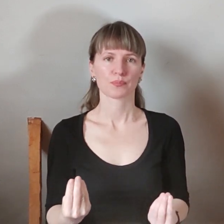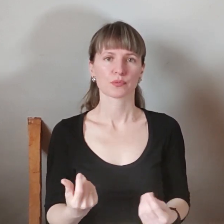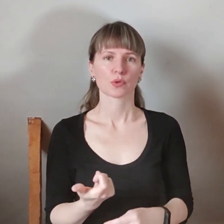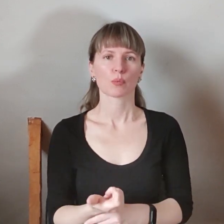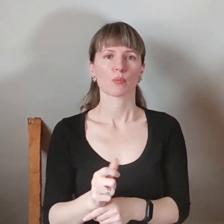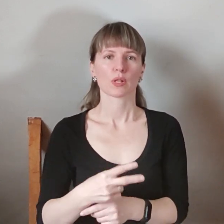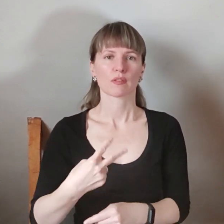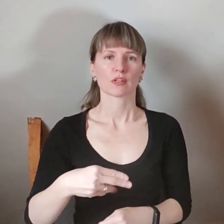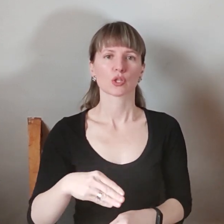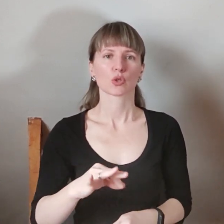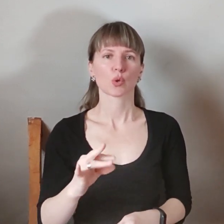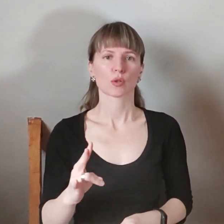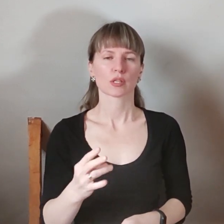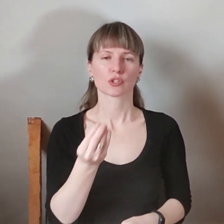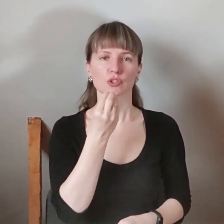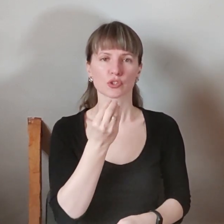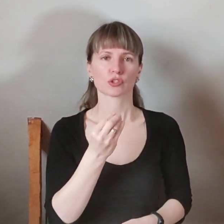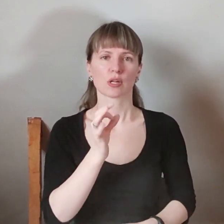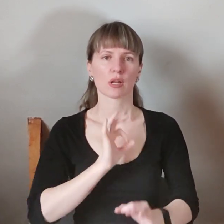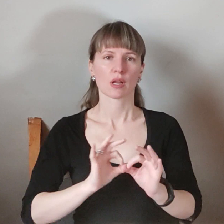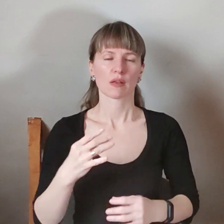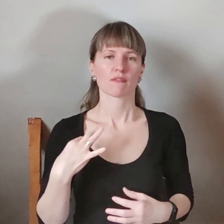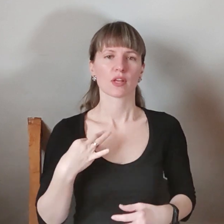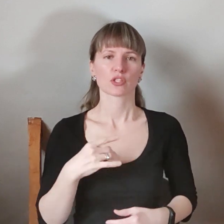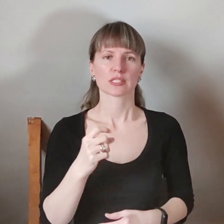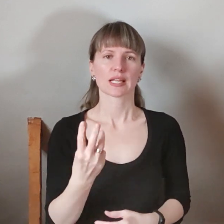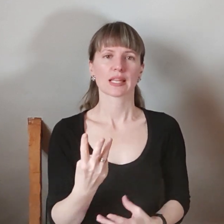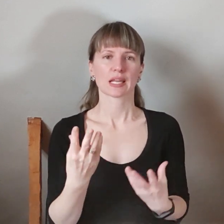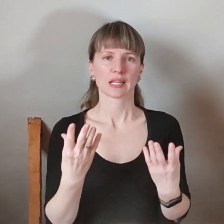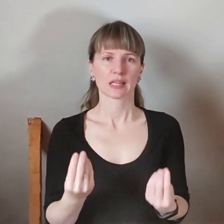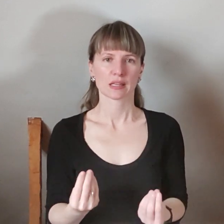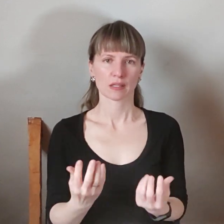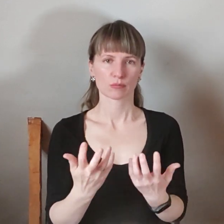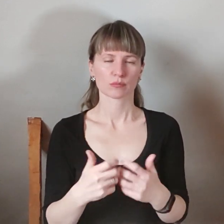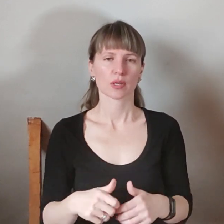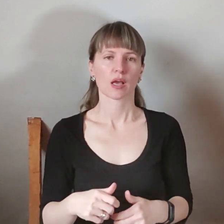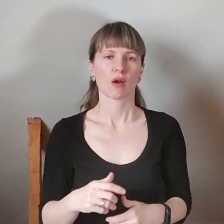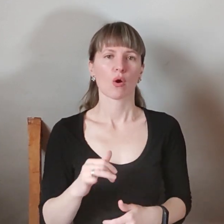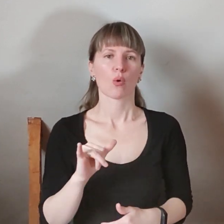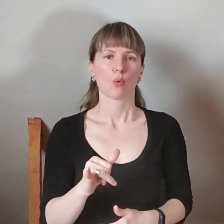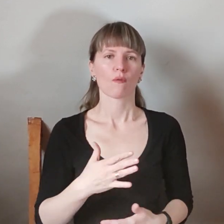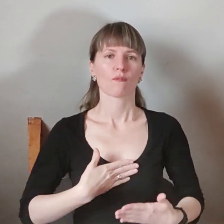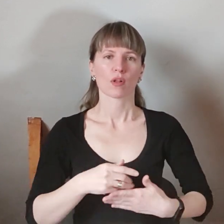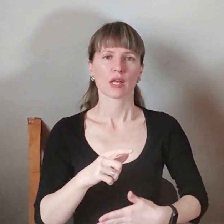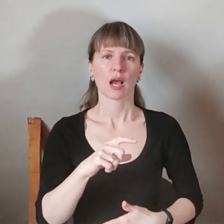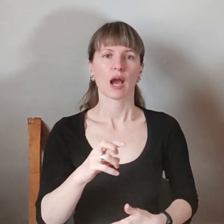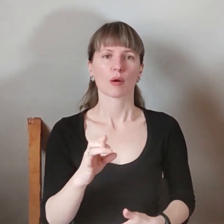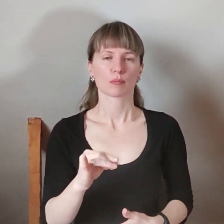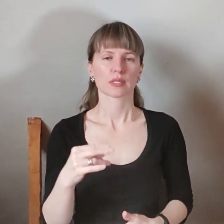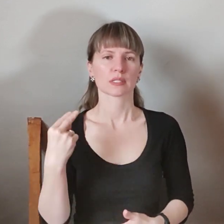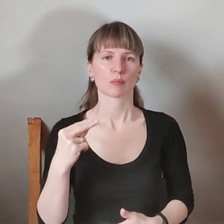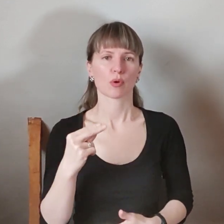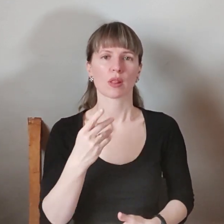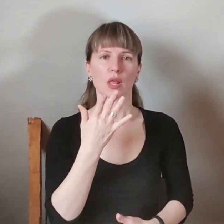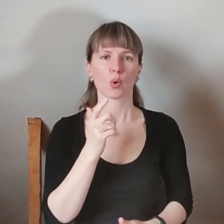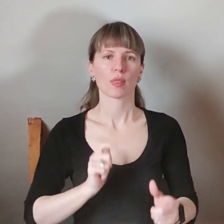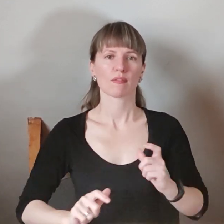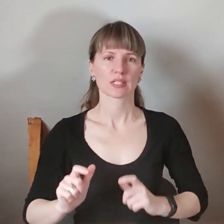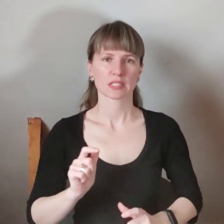20 тонн їжі, медикаментів та речей за три дні опрацювали у волонтерському хайбі Запорізького національного університету. Пункт